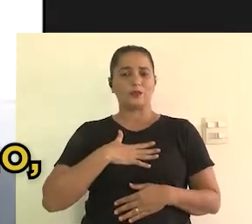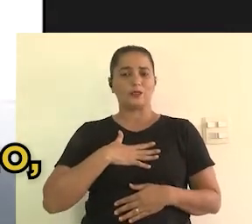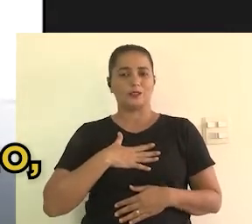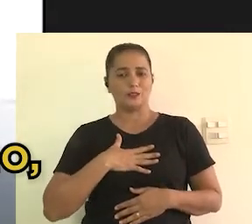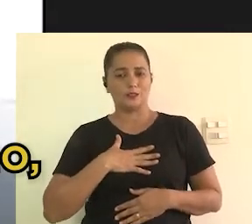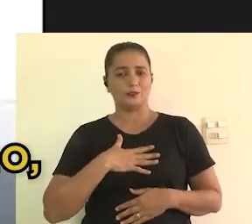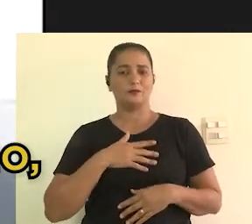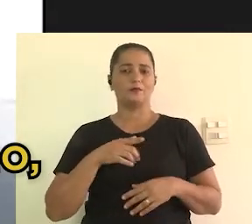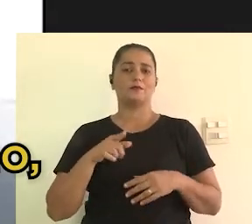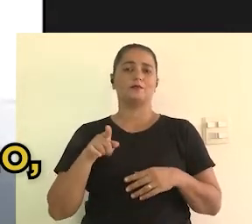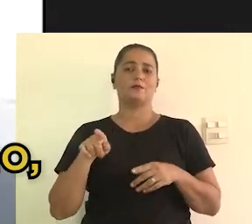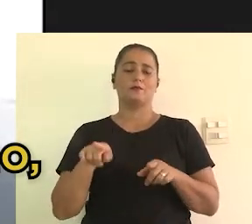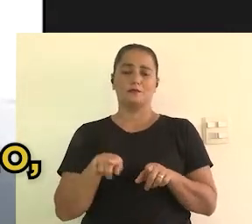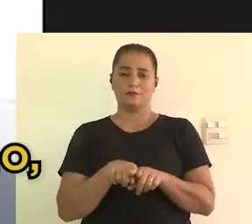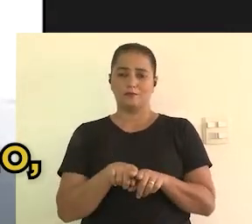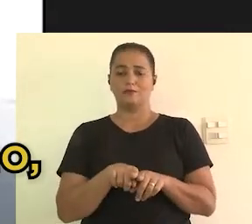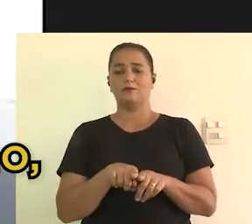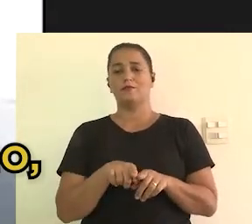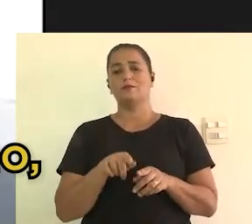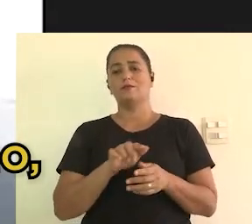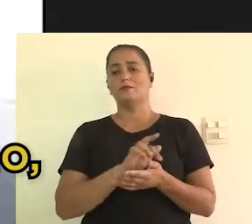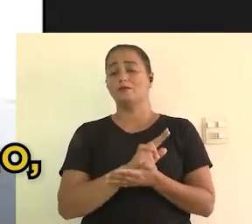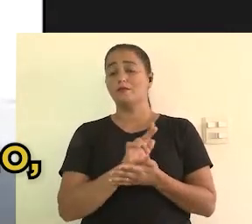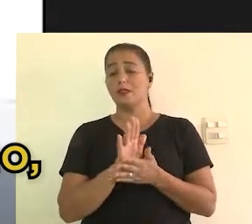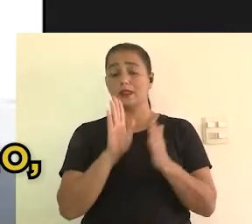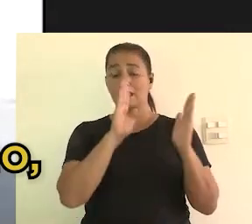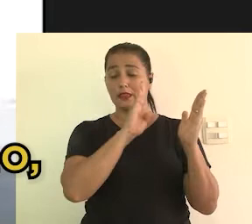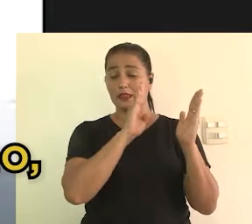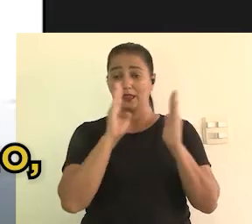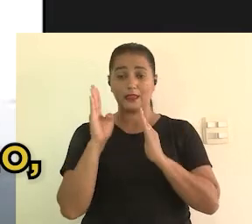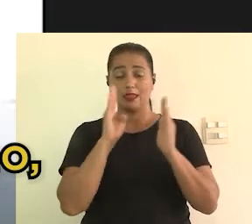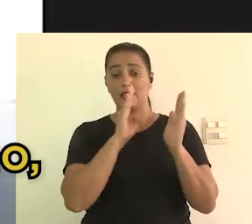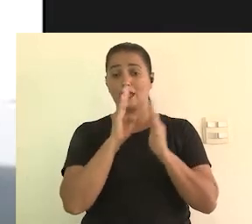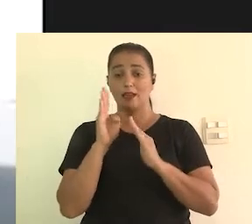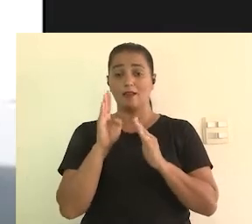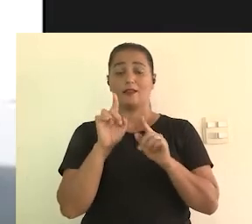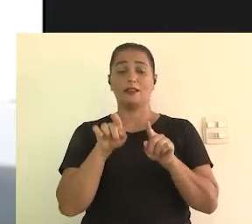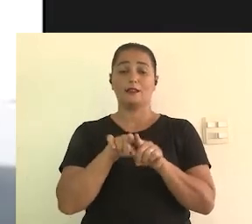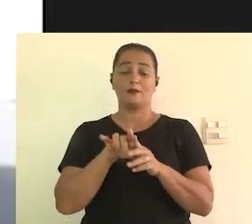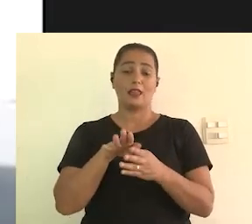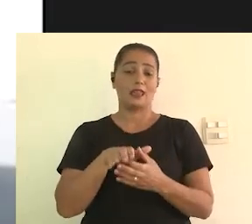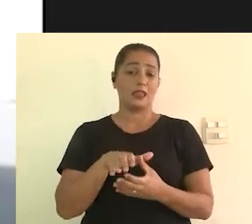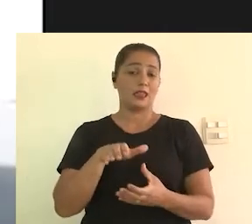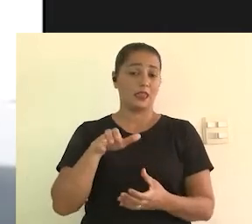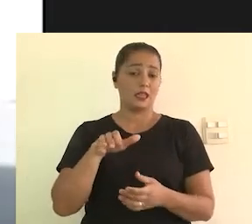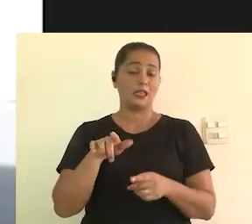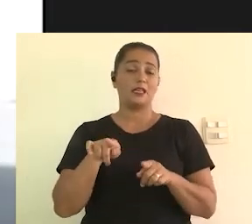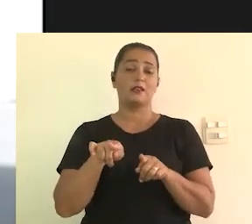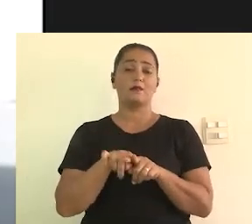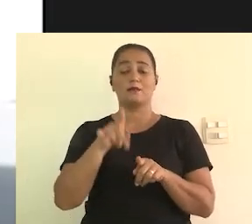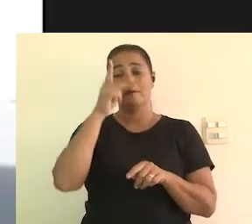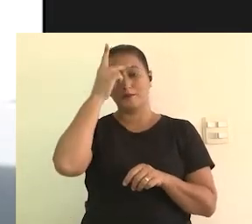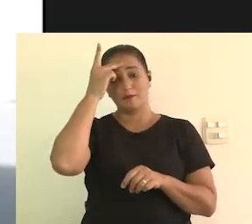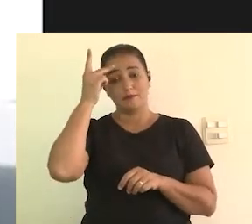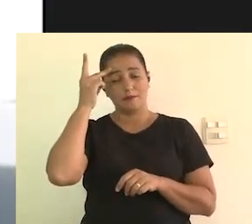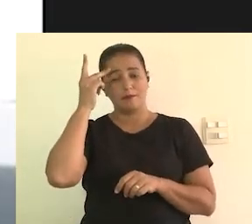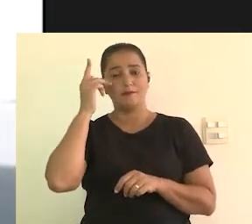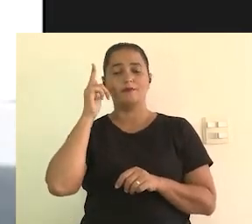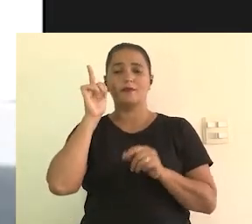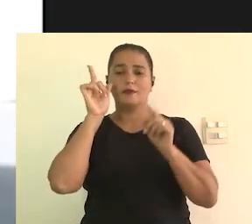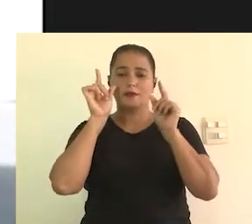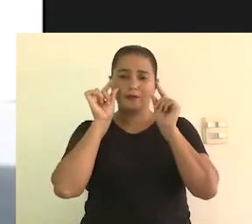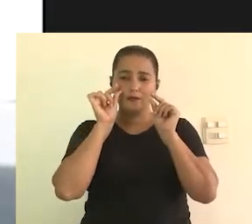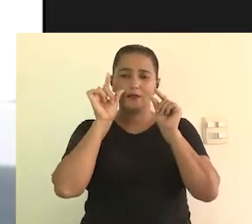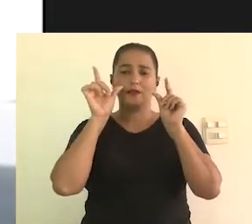síndrome de Down, transtorno do espectro do autismo, dislexia, déficit de atenção,